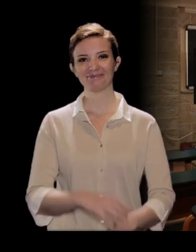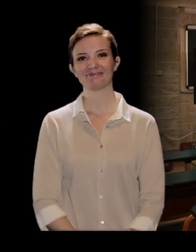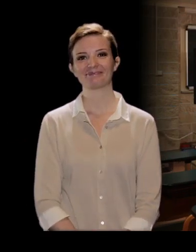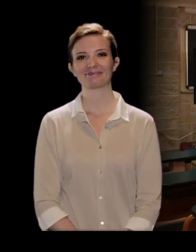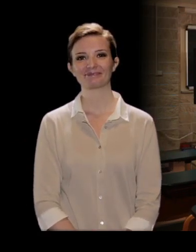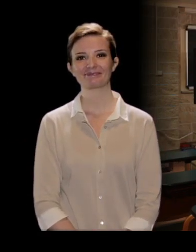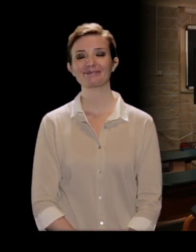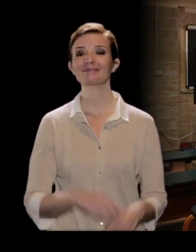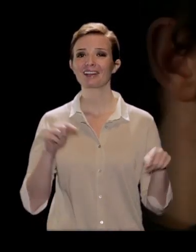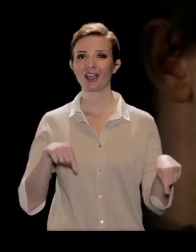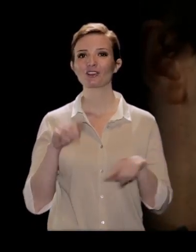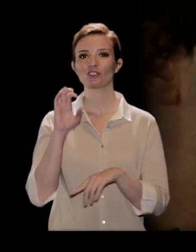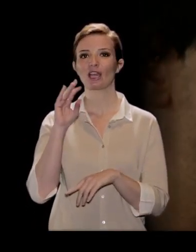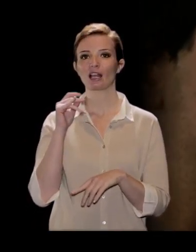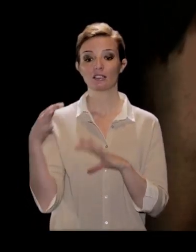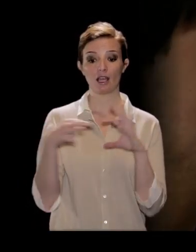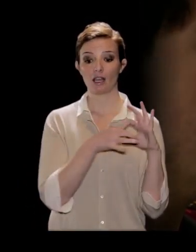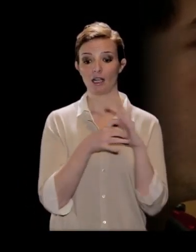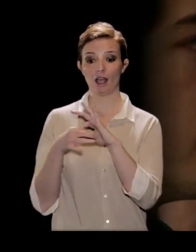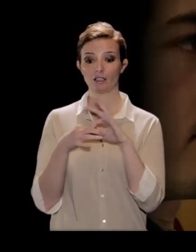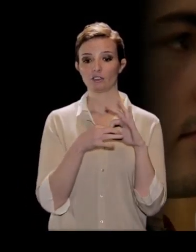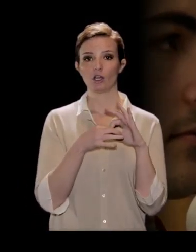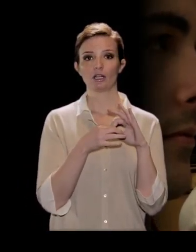today we will about the relations between the sides and the angles of triangles.